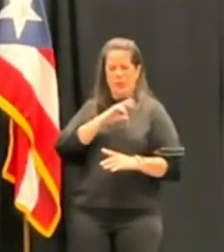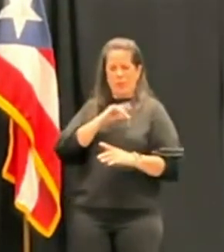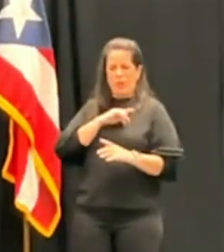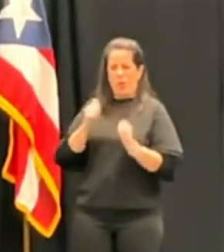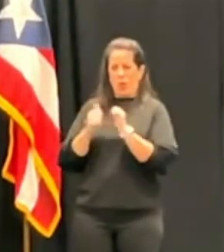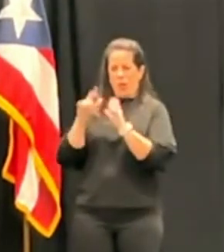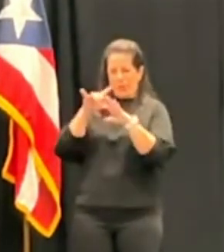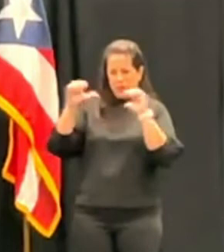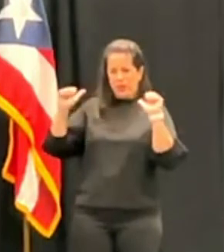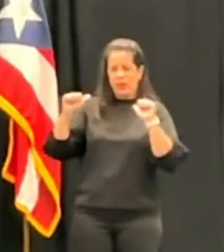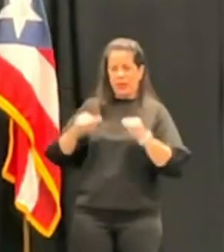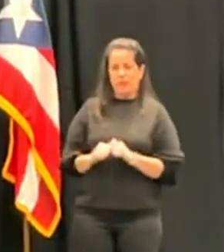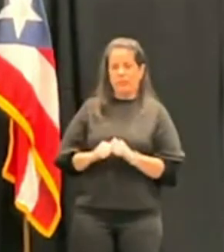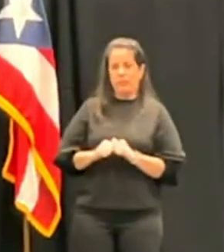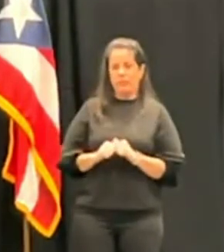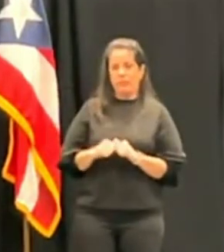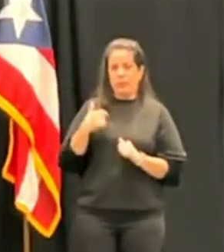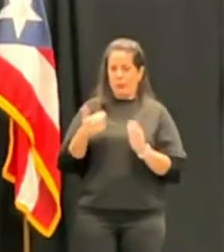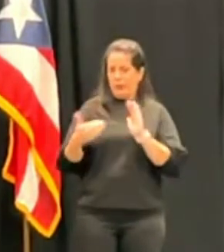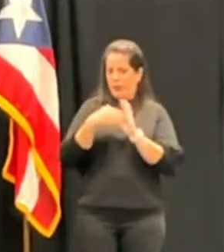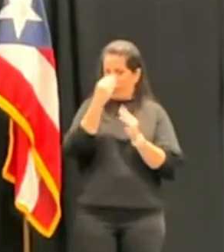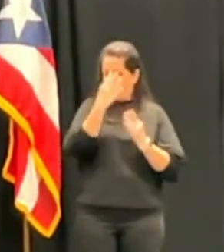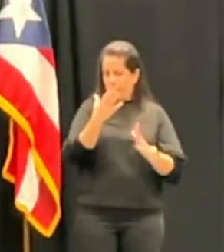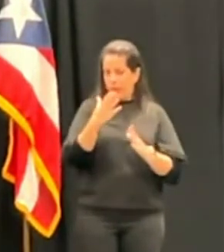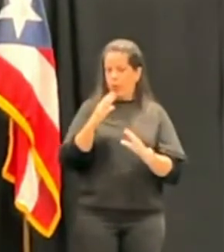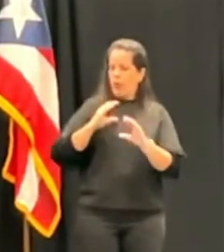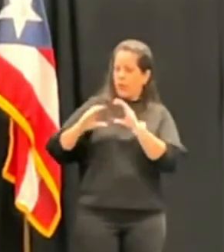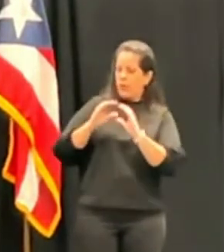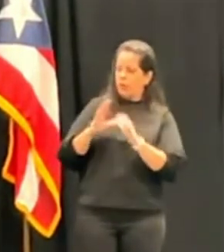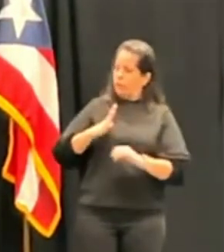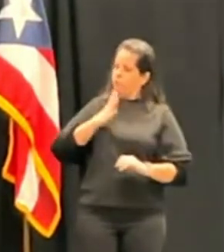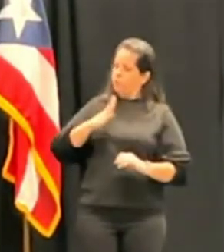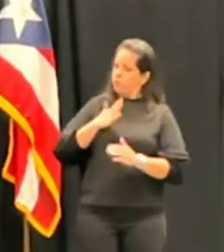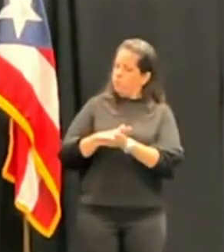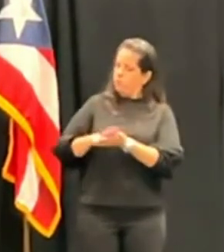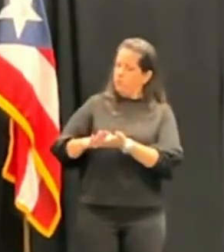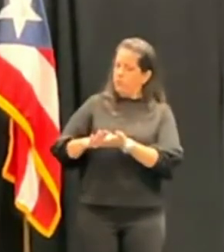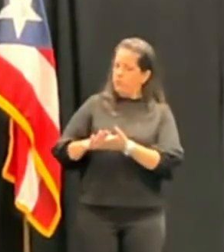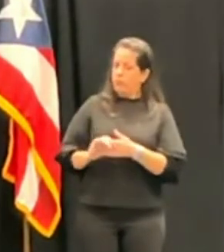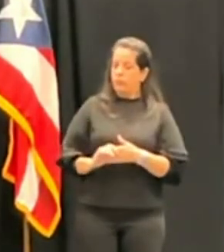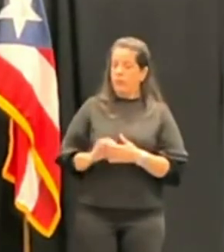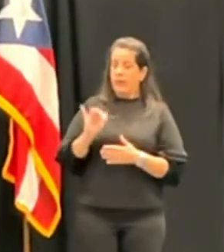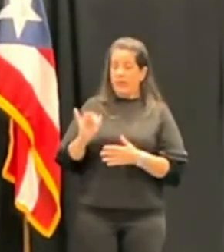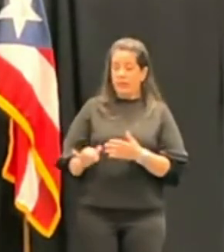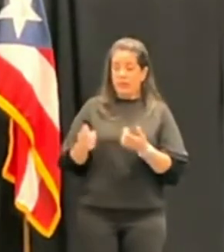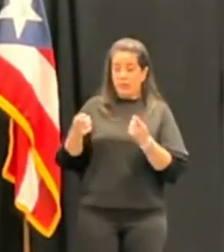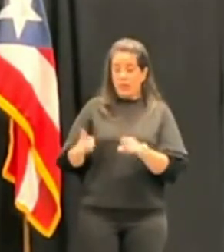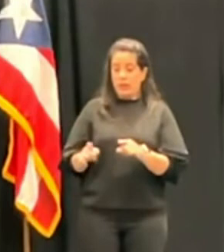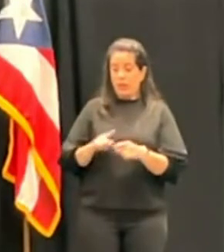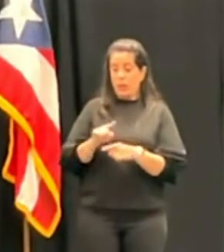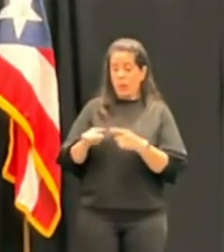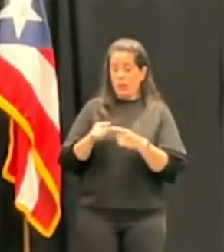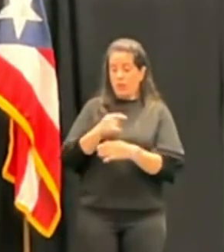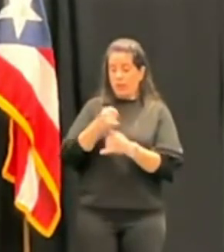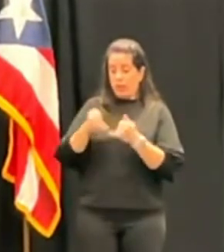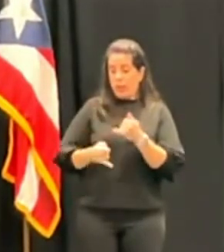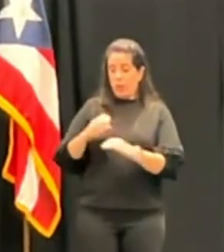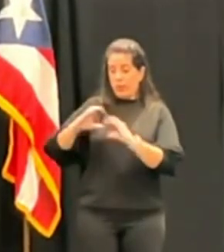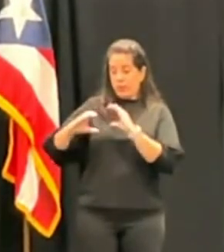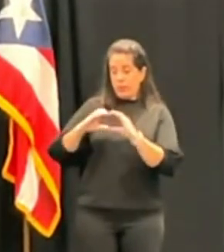presidente, les repito, fue una conversación cordial. Eso surge al final de la conversación